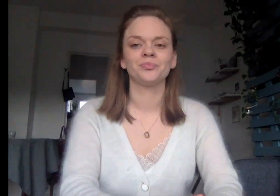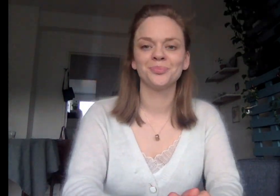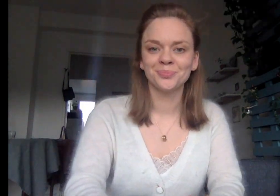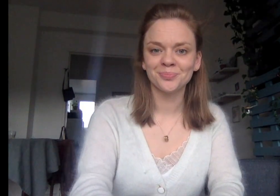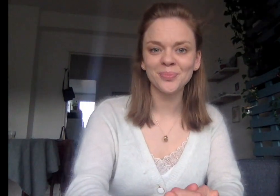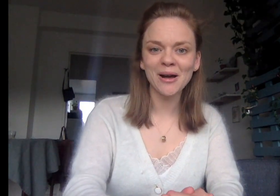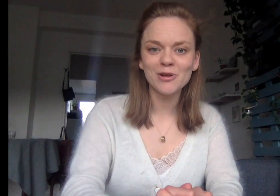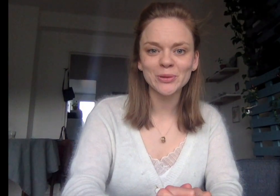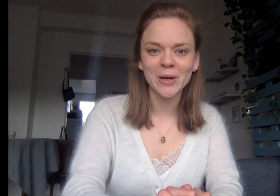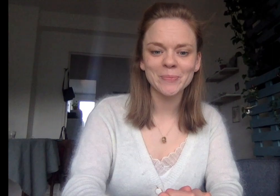Bravo à toi !